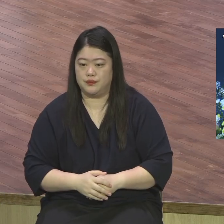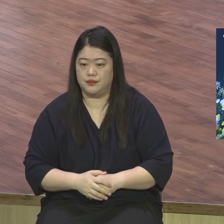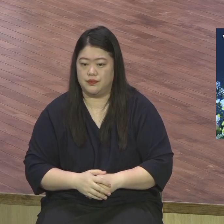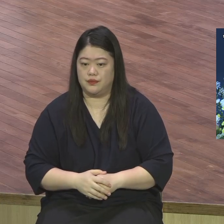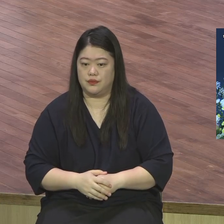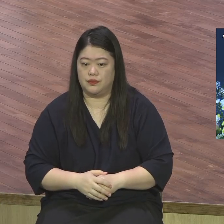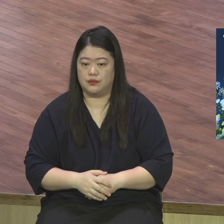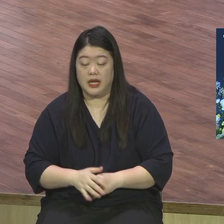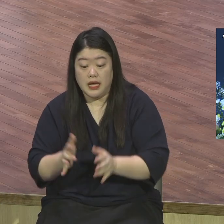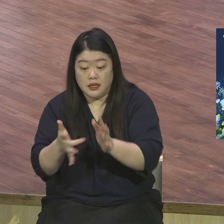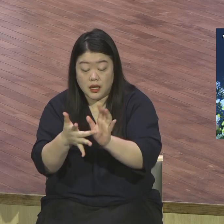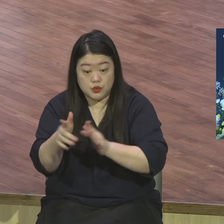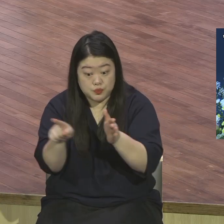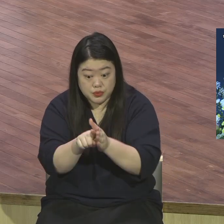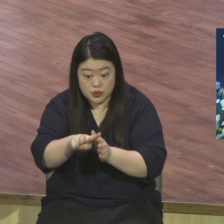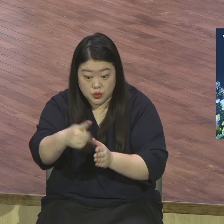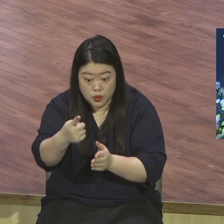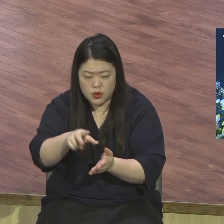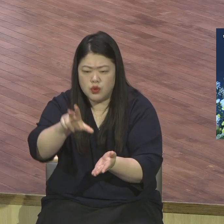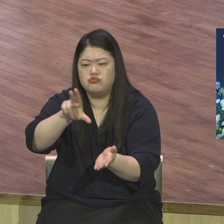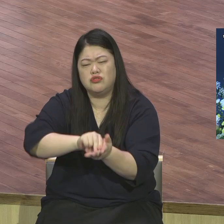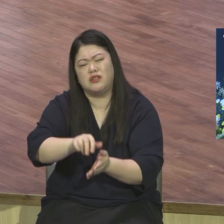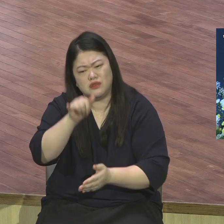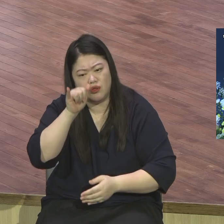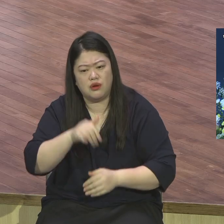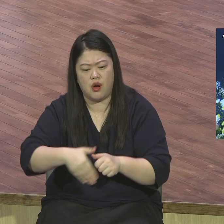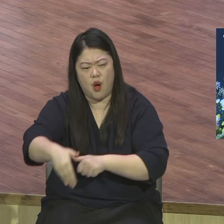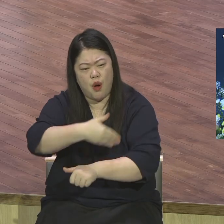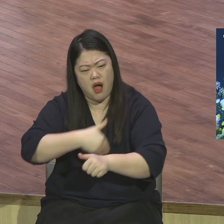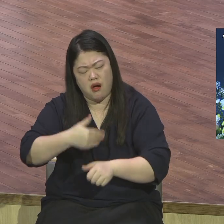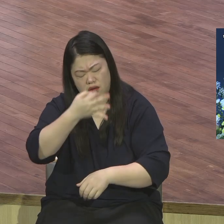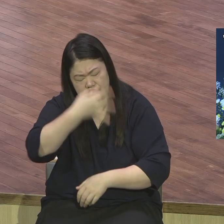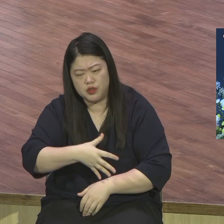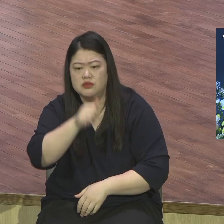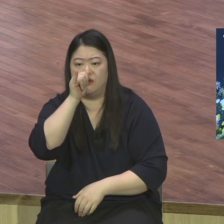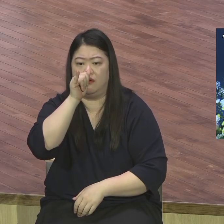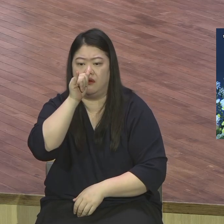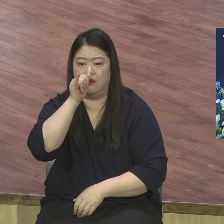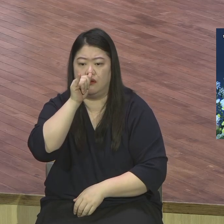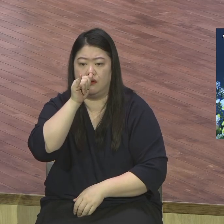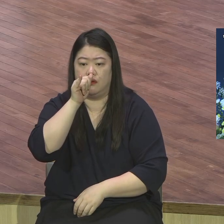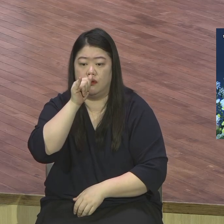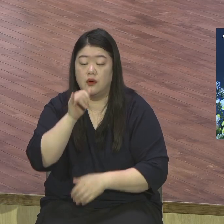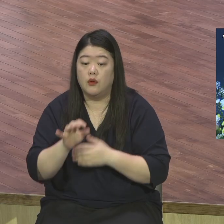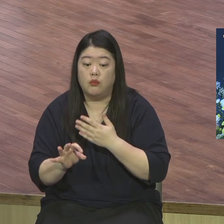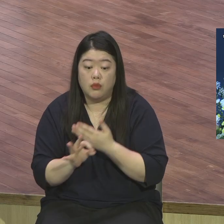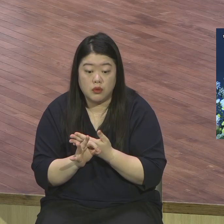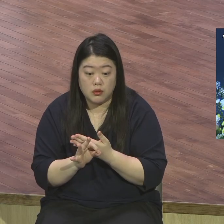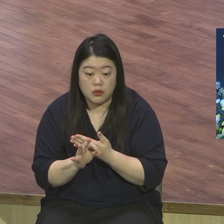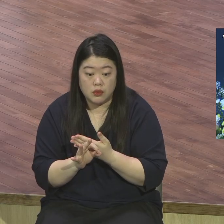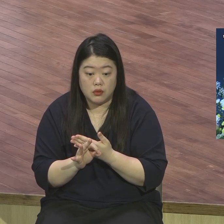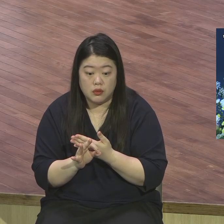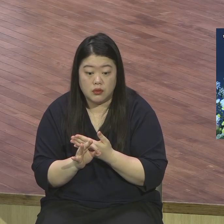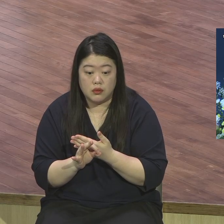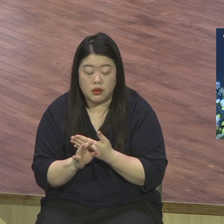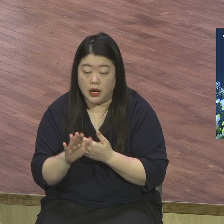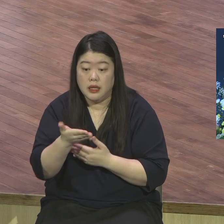환경은 그대로입니다 내 모습 이대로 똑같습니다 그런데 그날로 모든 문제 다